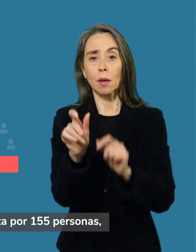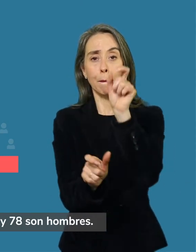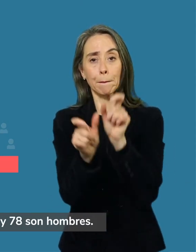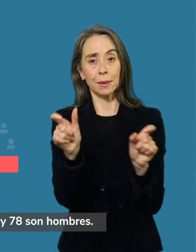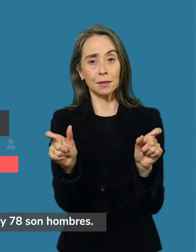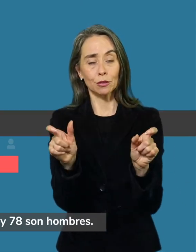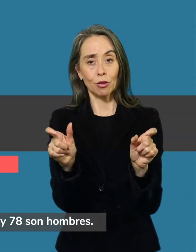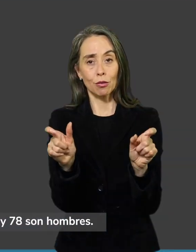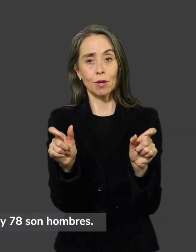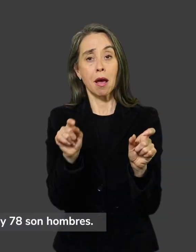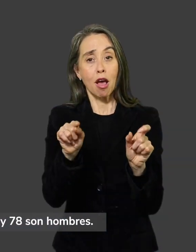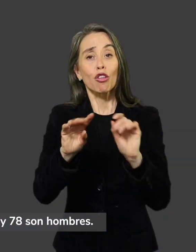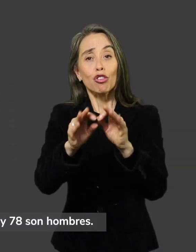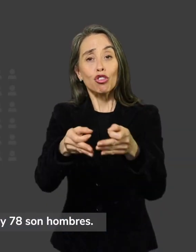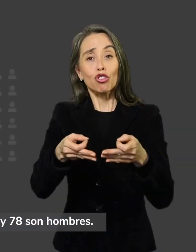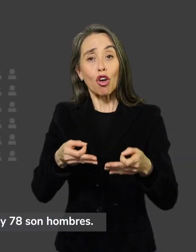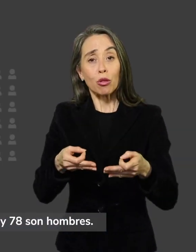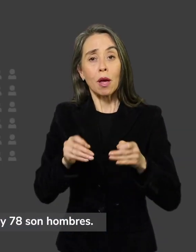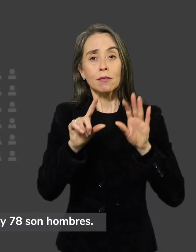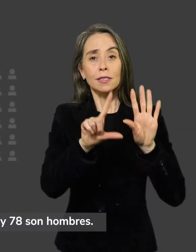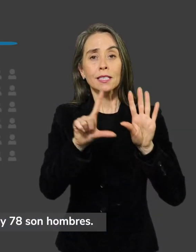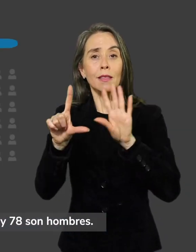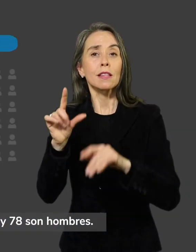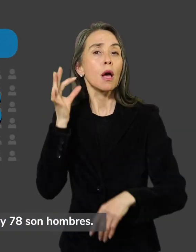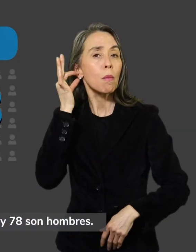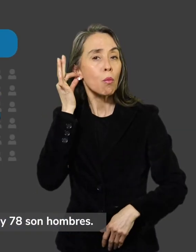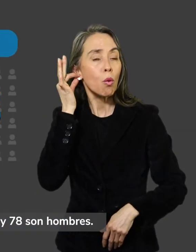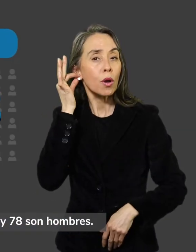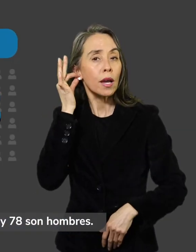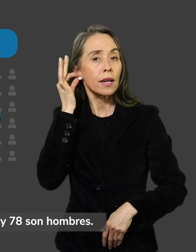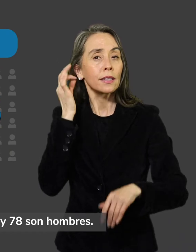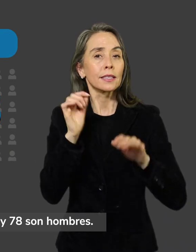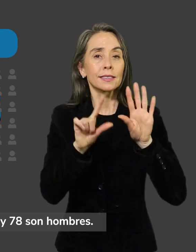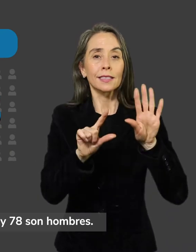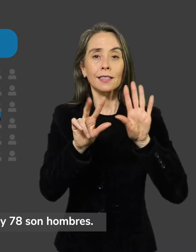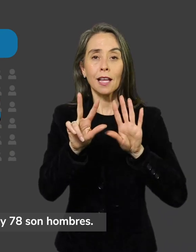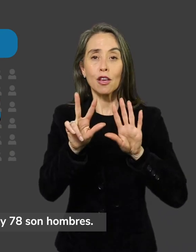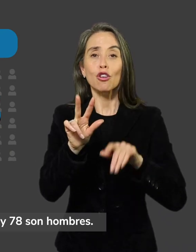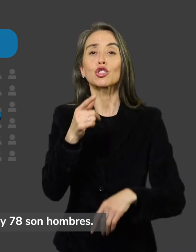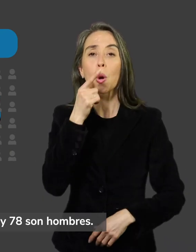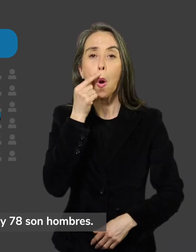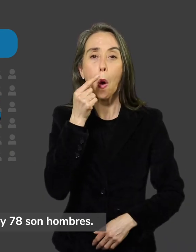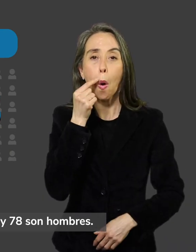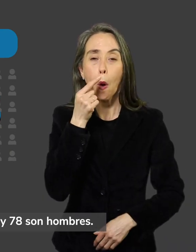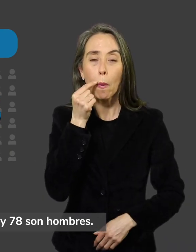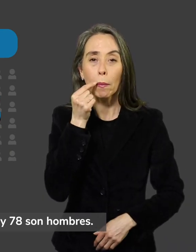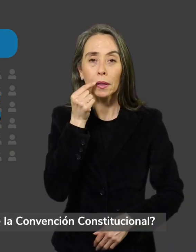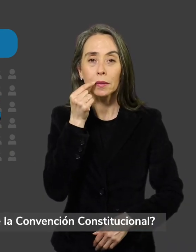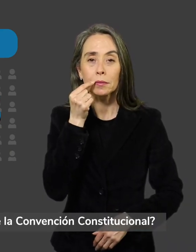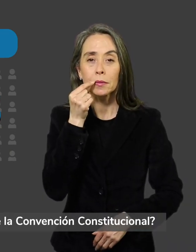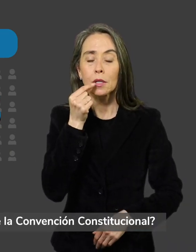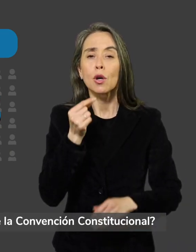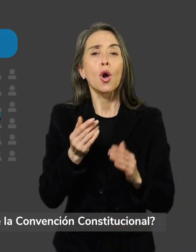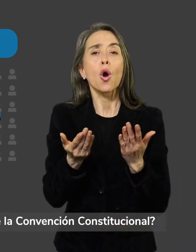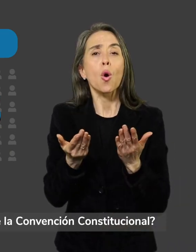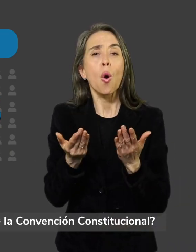De ese total, 77 son mujeres y 78 son hombres. ¿Cómo se conformó la mesa